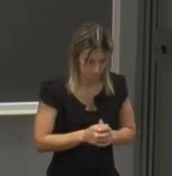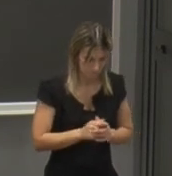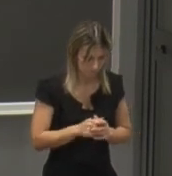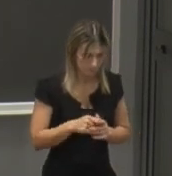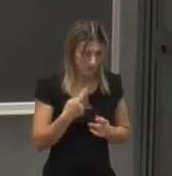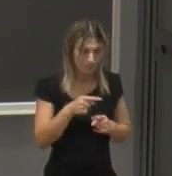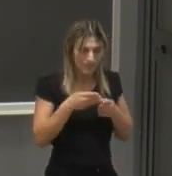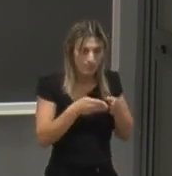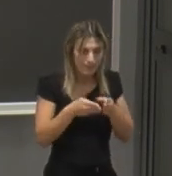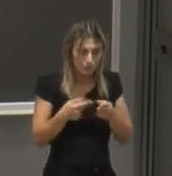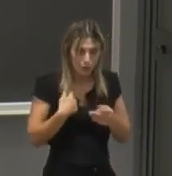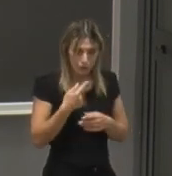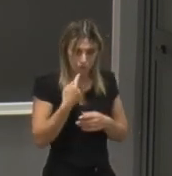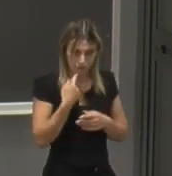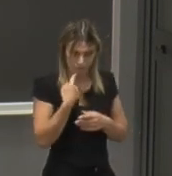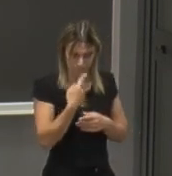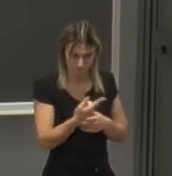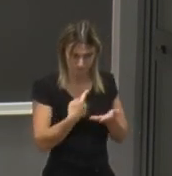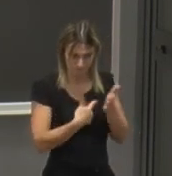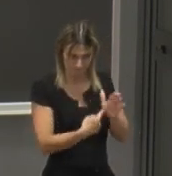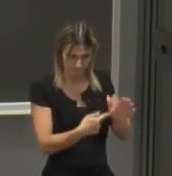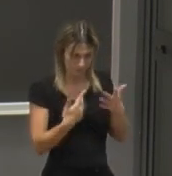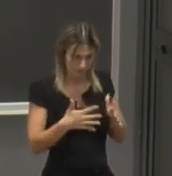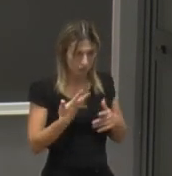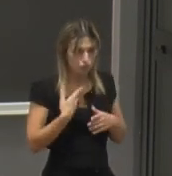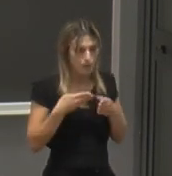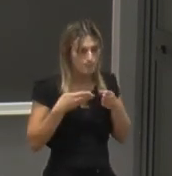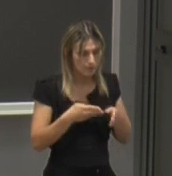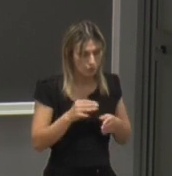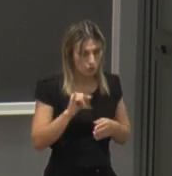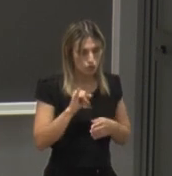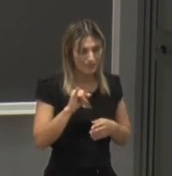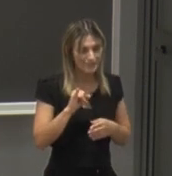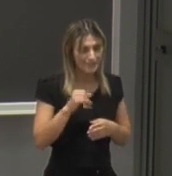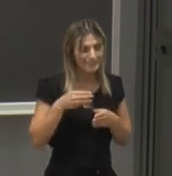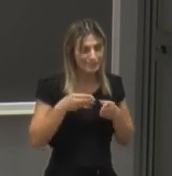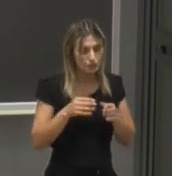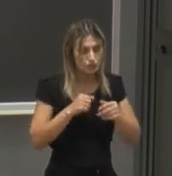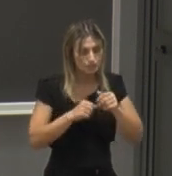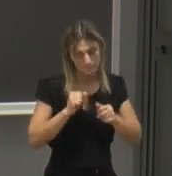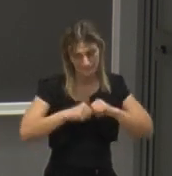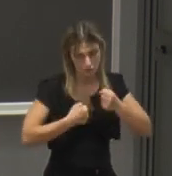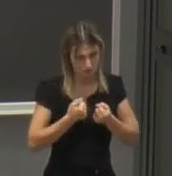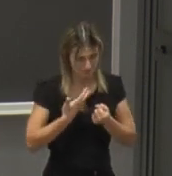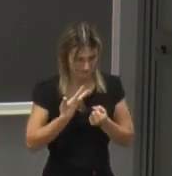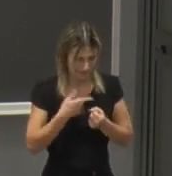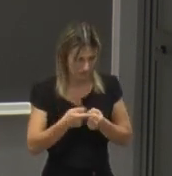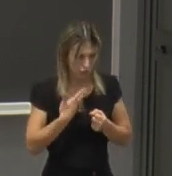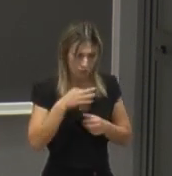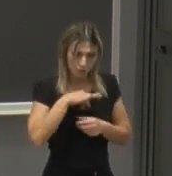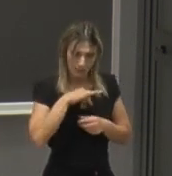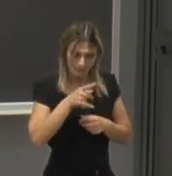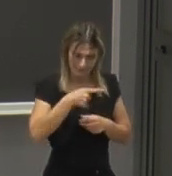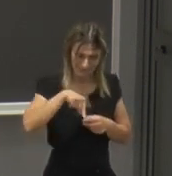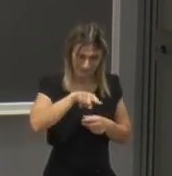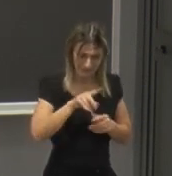oltre questi percorsi che vi ho presentato abbiamo un percorso diciamo interdisciplinare che potrebbe comunque essere di interesse per alcuni